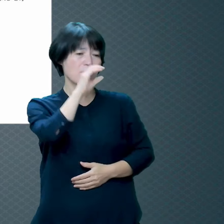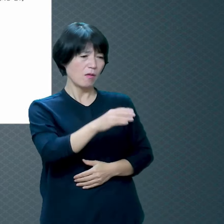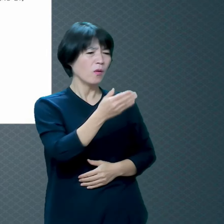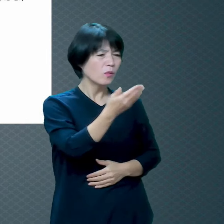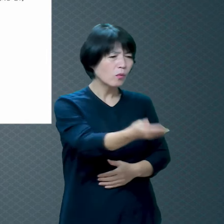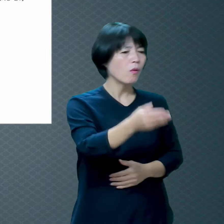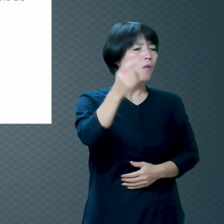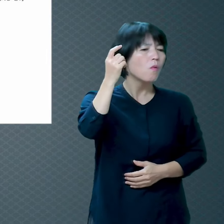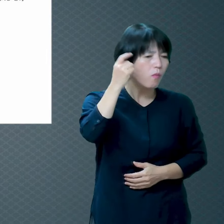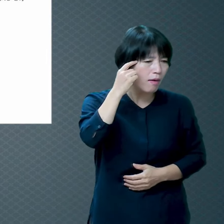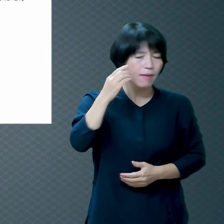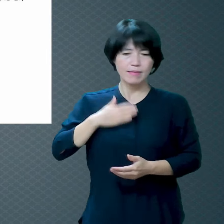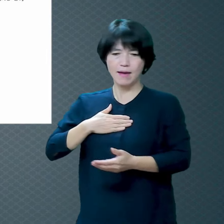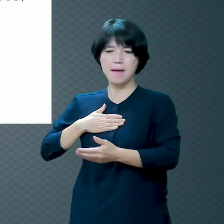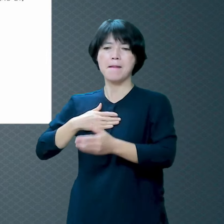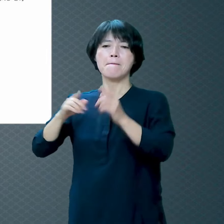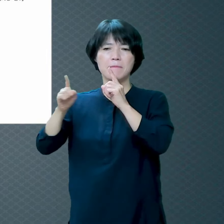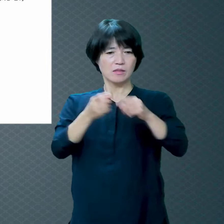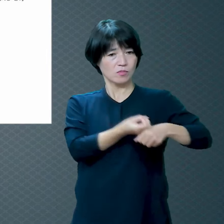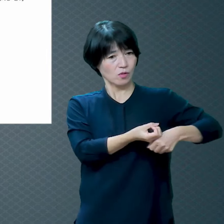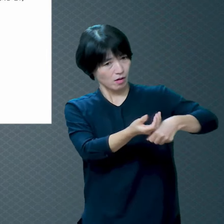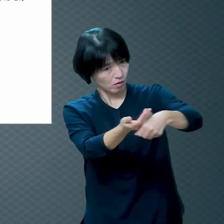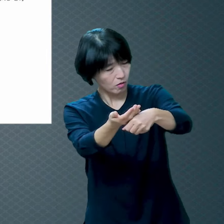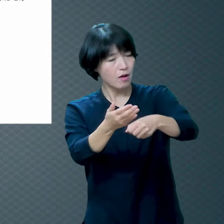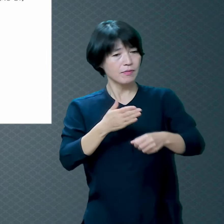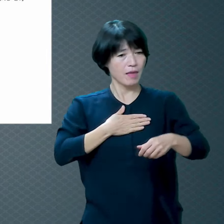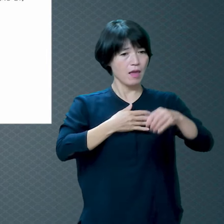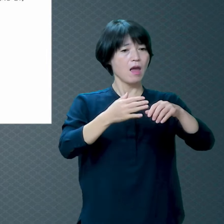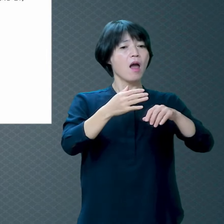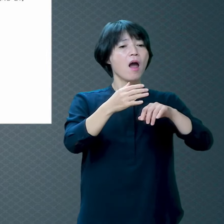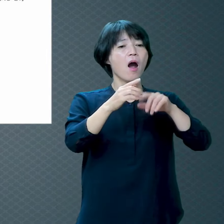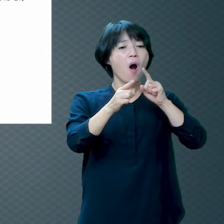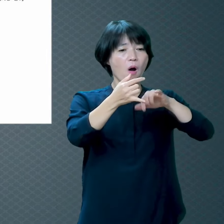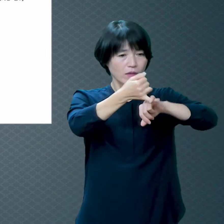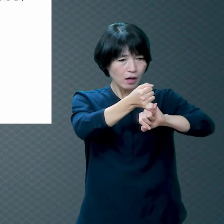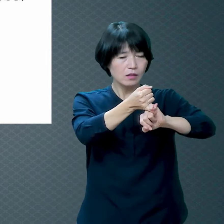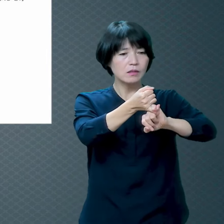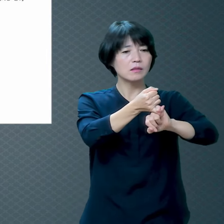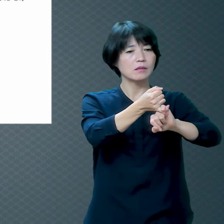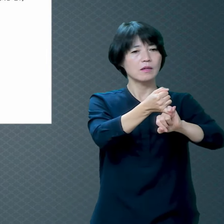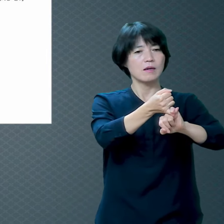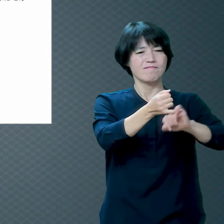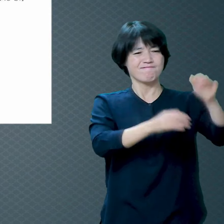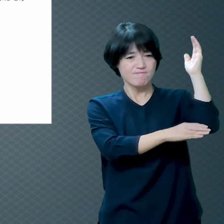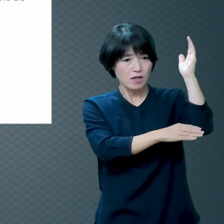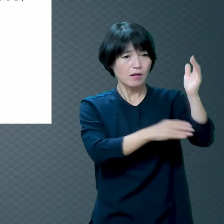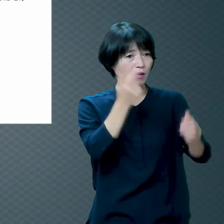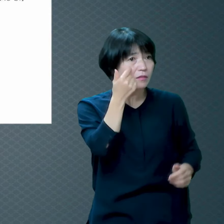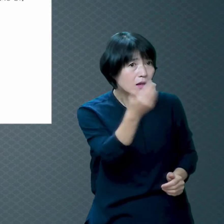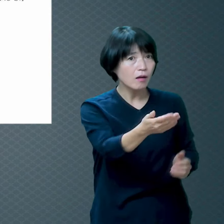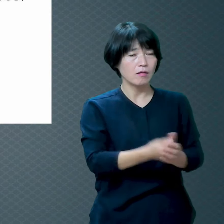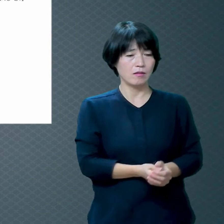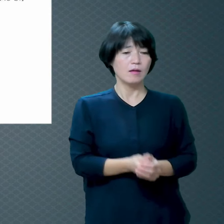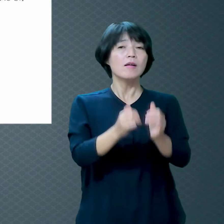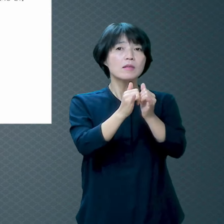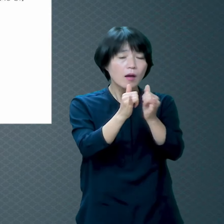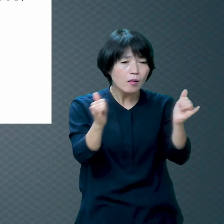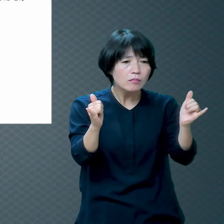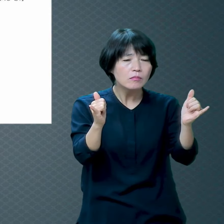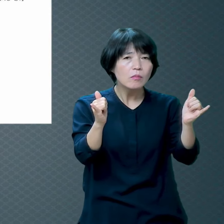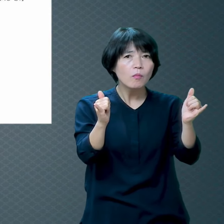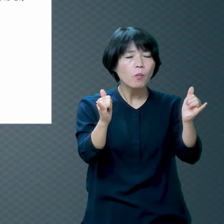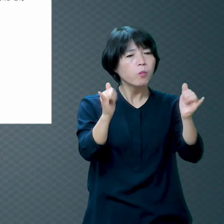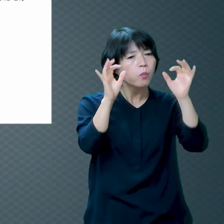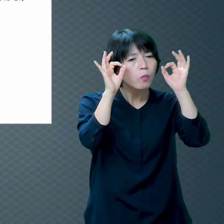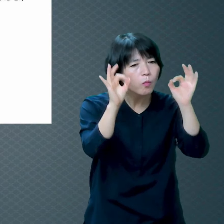어찌 내 윤례를 전하며 내 언약을 내 입에 두느냐 무슨 얘기냐 사람들 좋은 말들 다 하죠